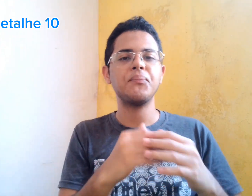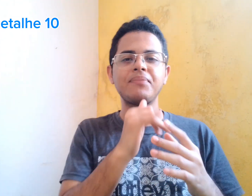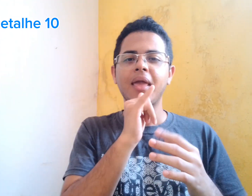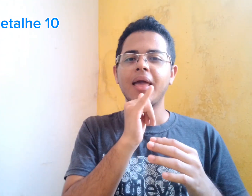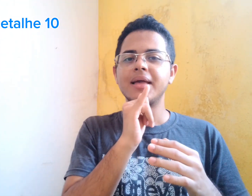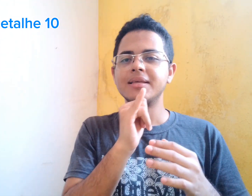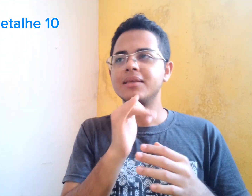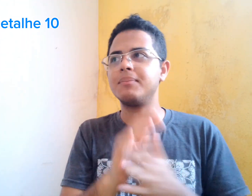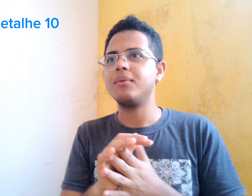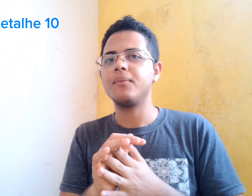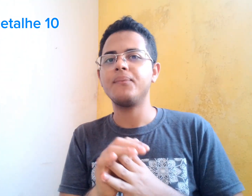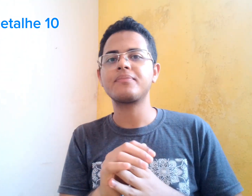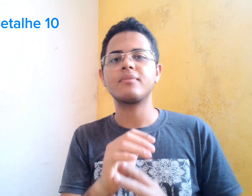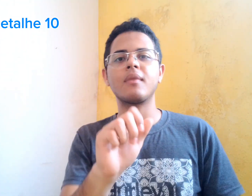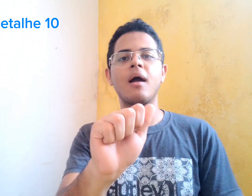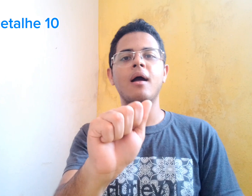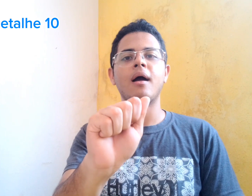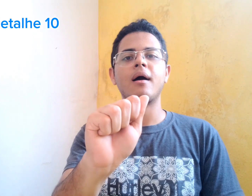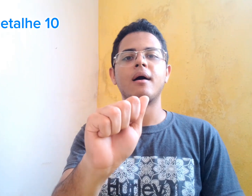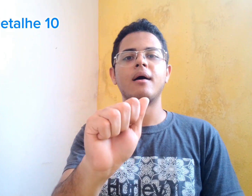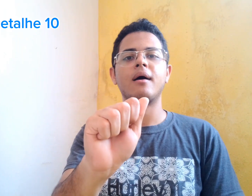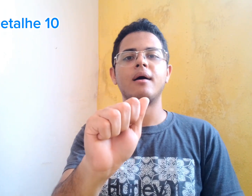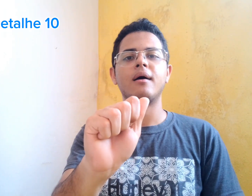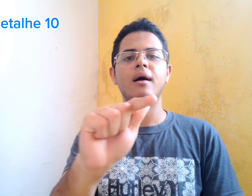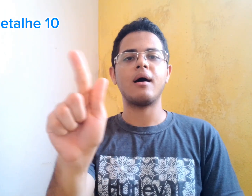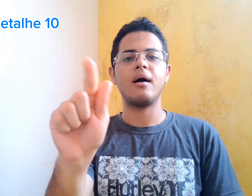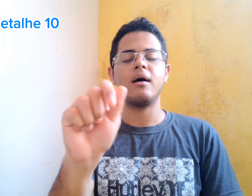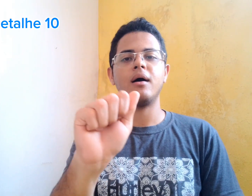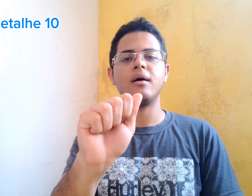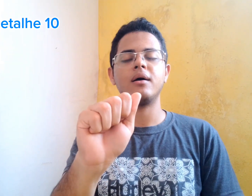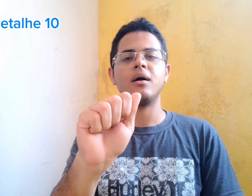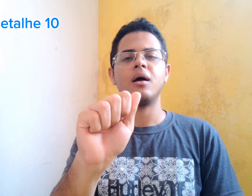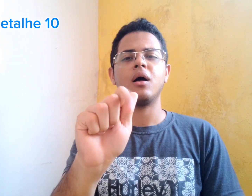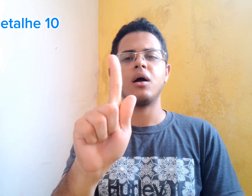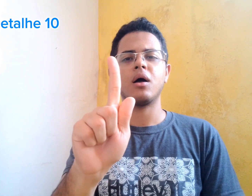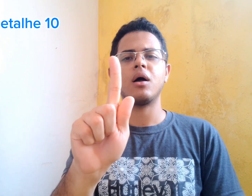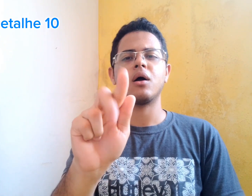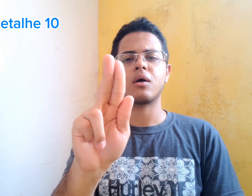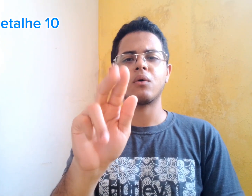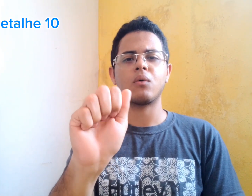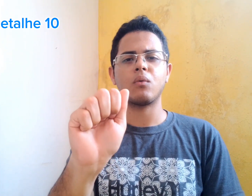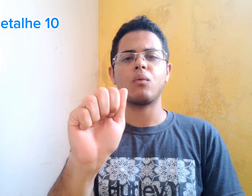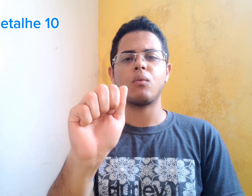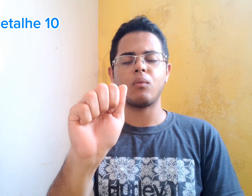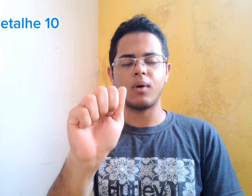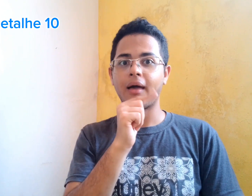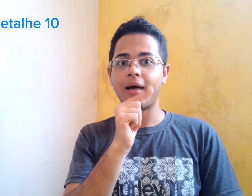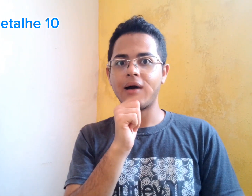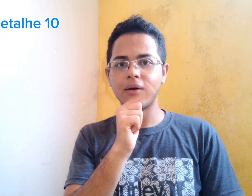Tem algumas palavras... Libra... Na Libra Stati... Como por exemplo... A palavra água...